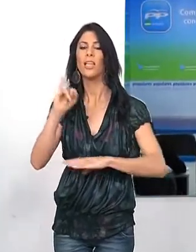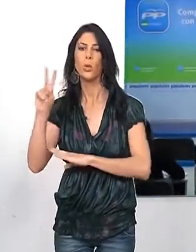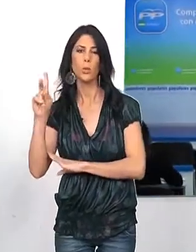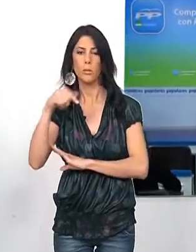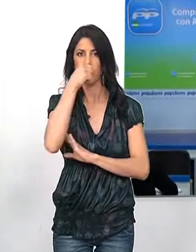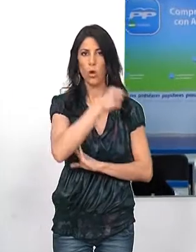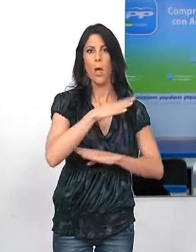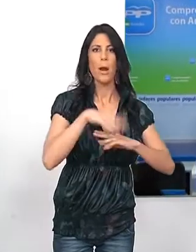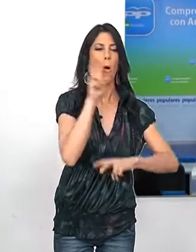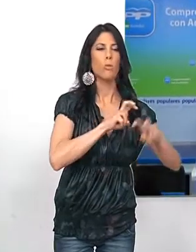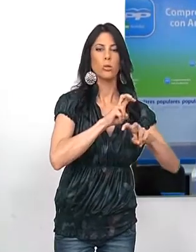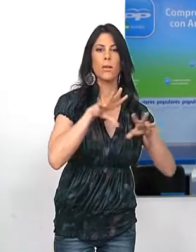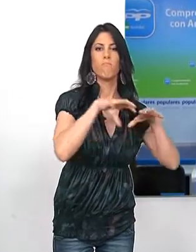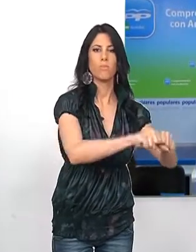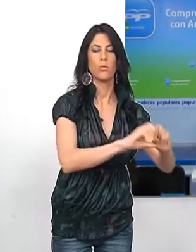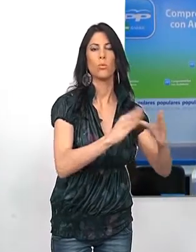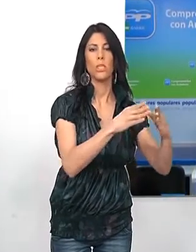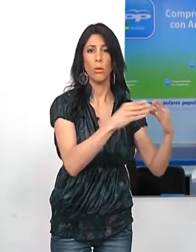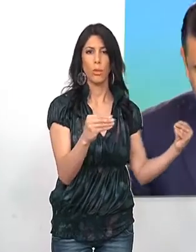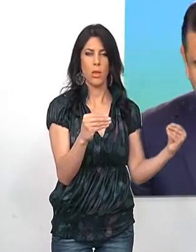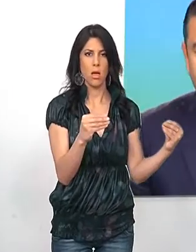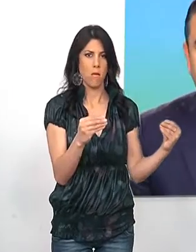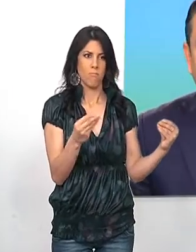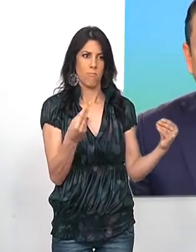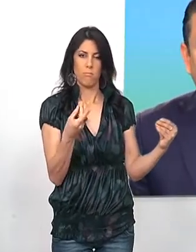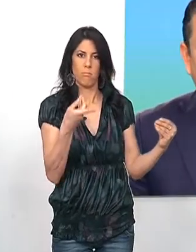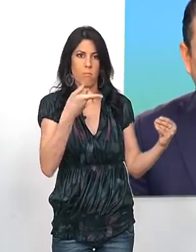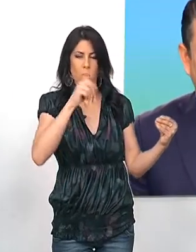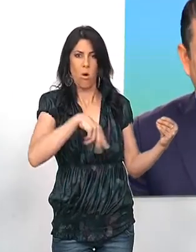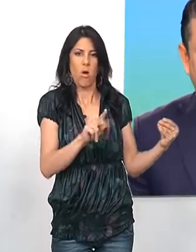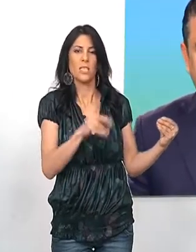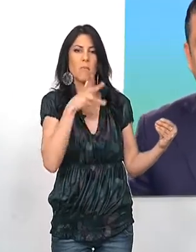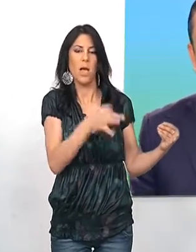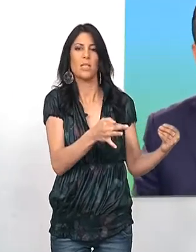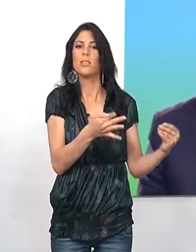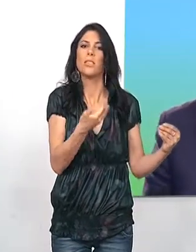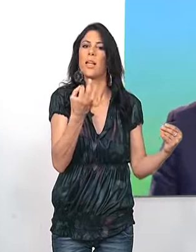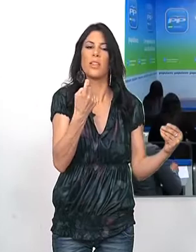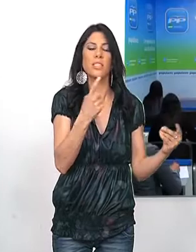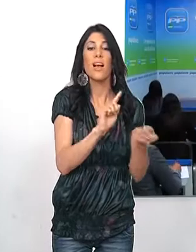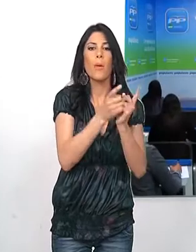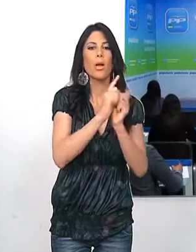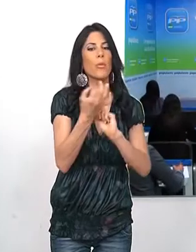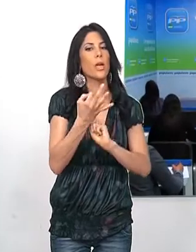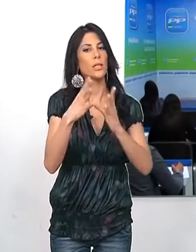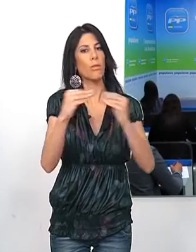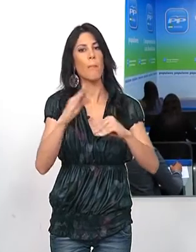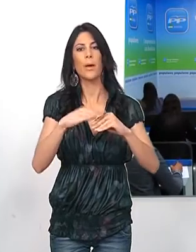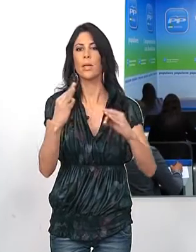PSOE para hacerse con el Gobierno de la Junta. Lo califica de humo y considera que es la antítesis del cambio que necesita Andalucía para salir